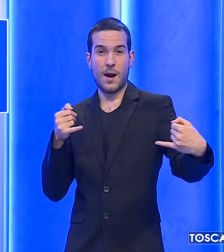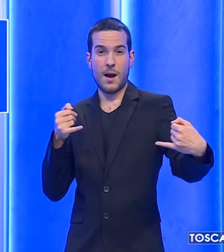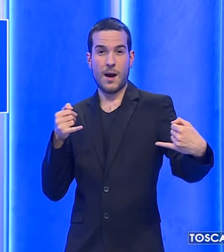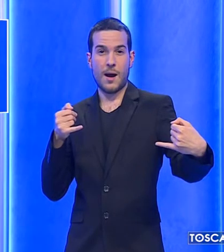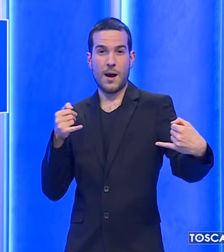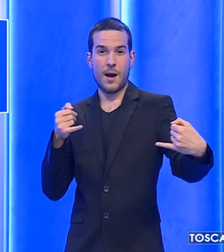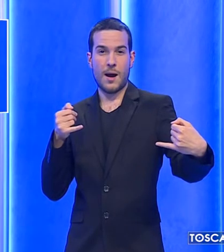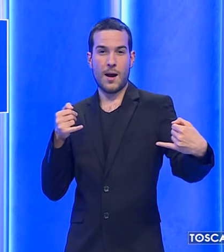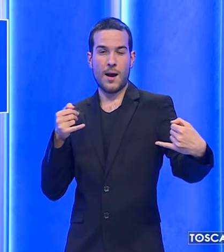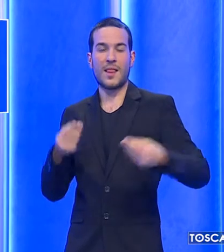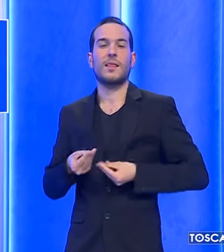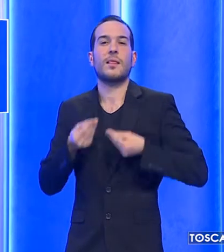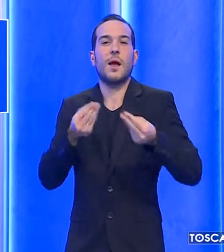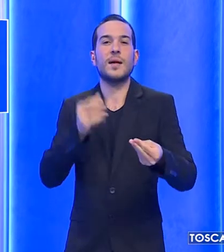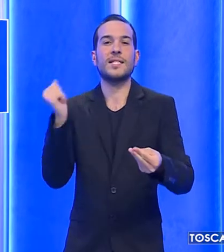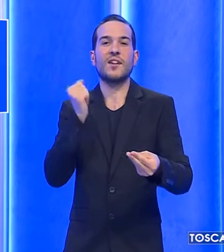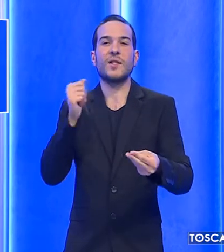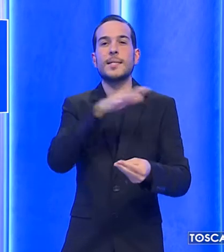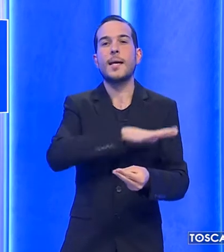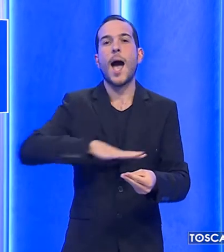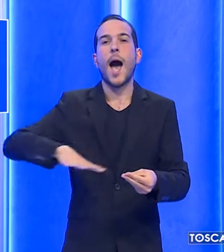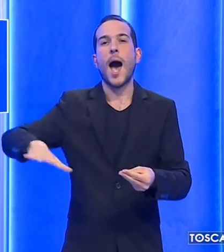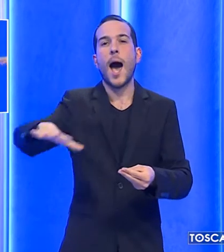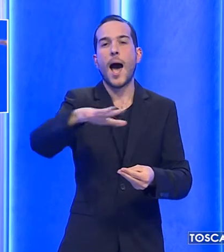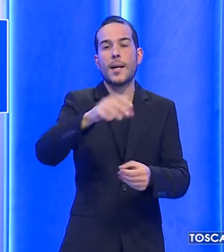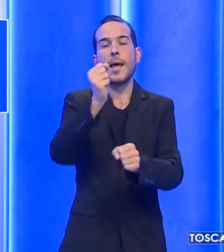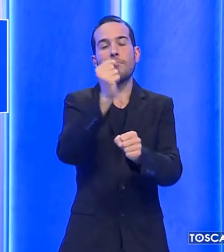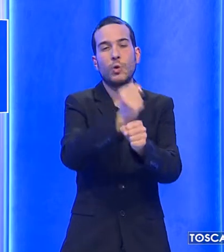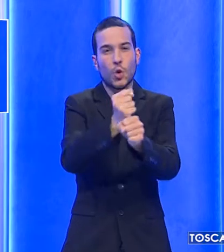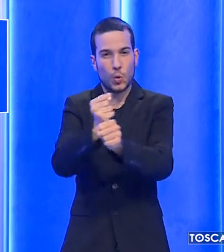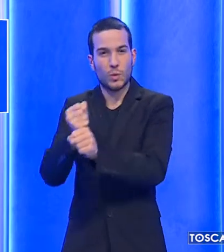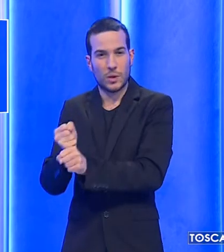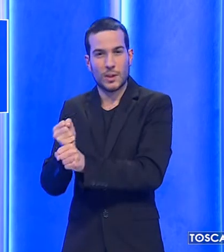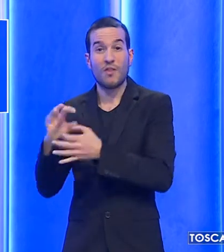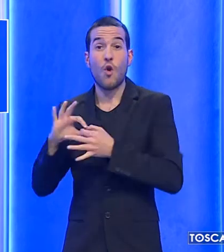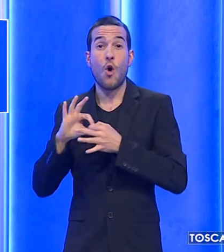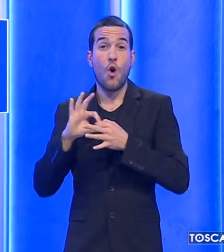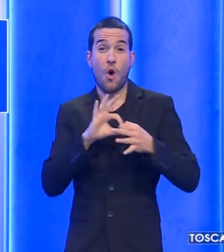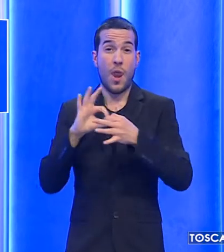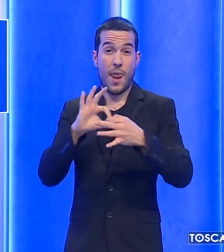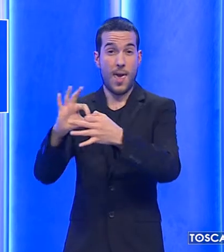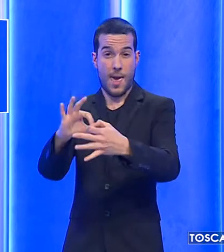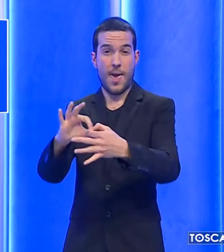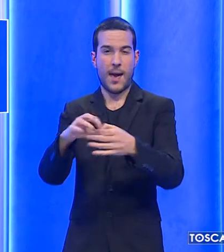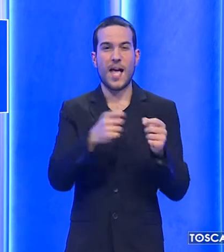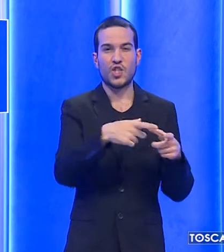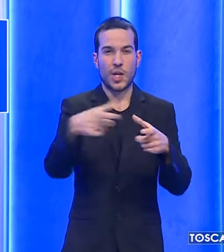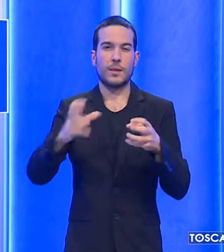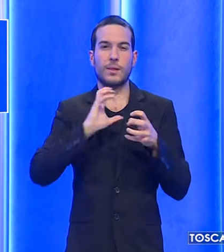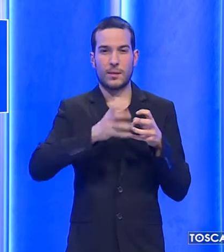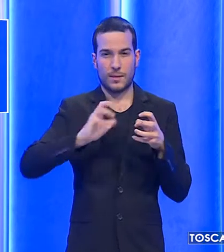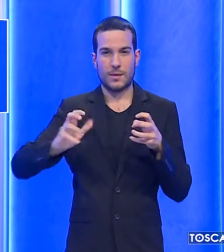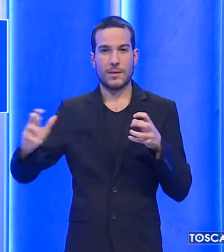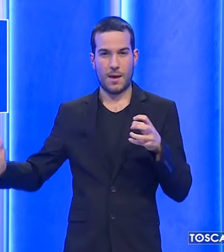capacità di servire aree a forte carattere produttivo e collegherà i più importanti centri urbani del